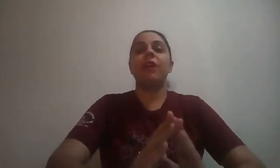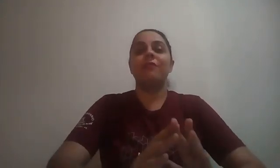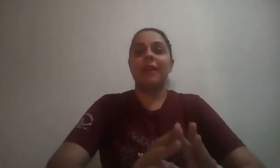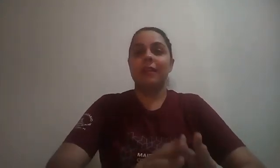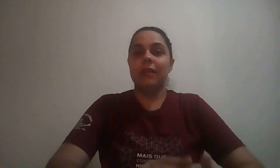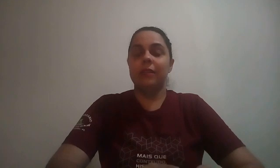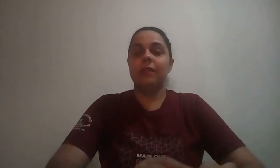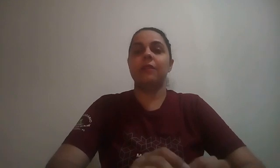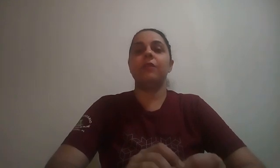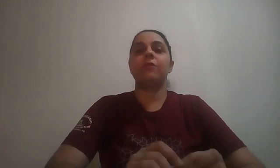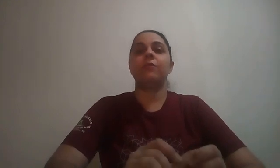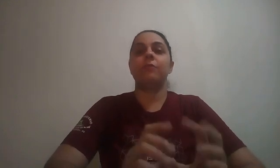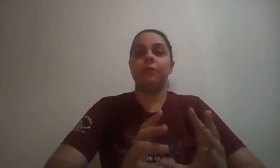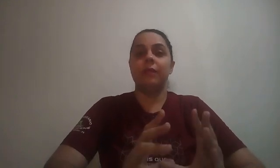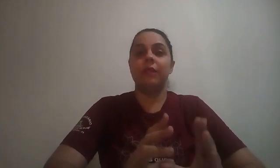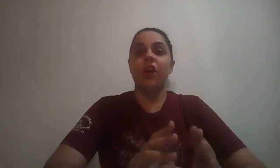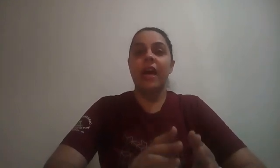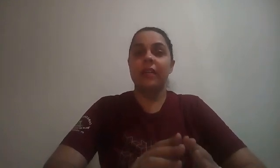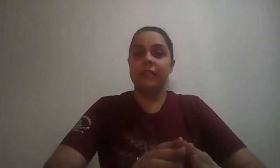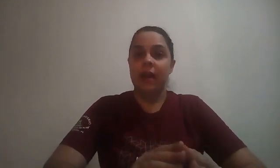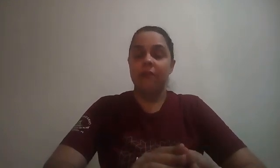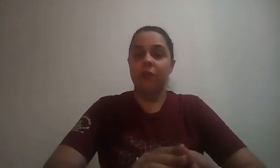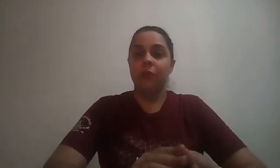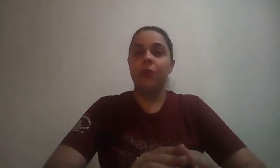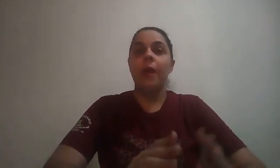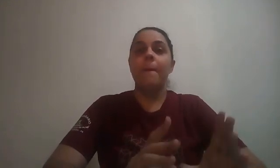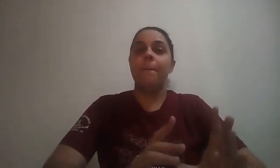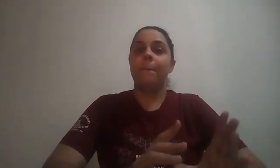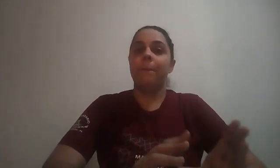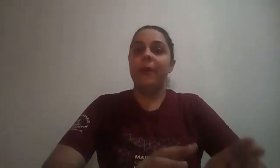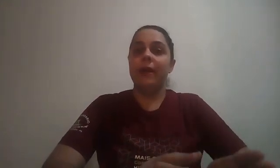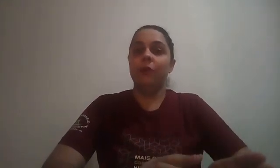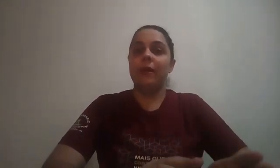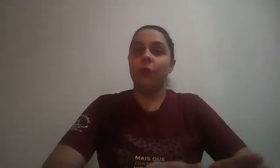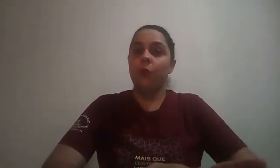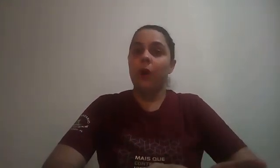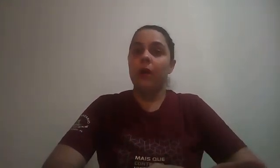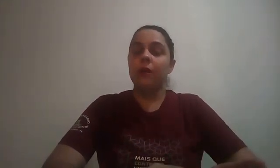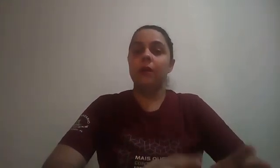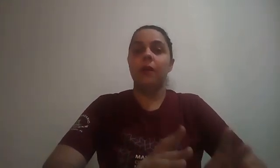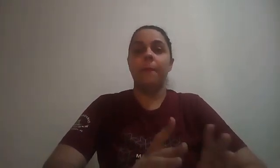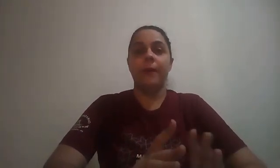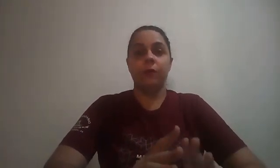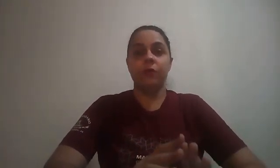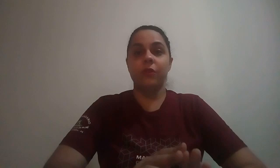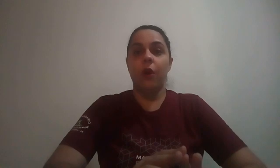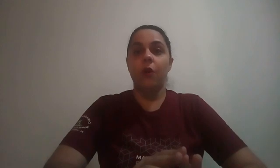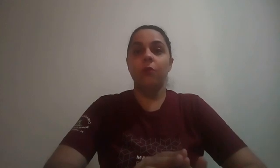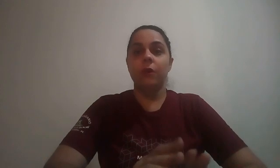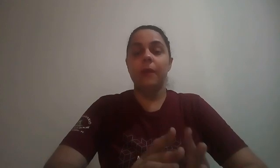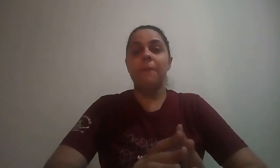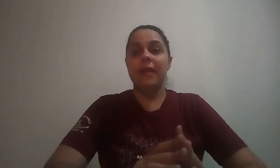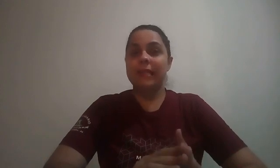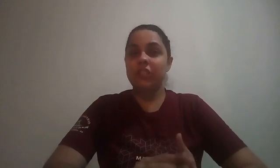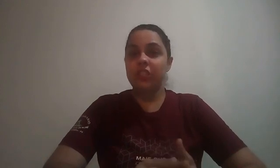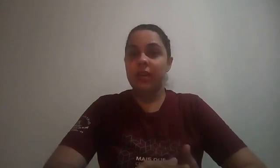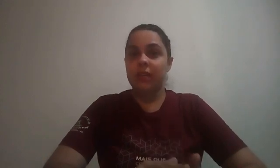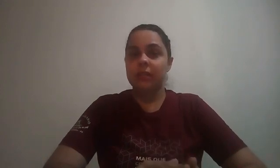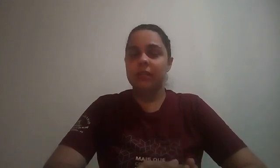navegantes se localizavam pela Lua, pelo Sol e pelas estrelas.